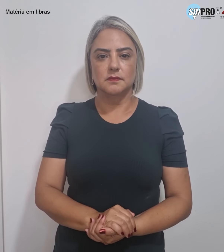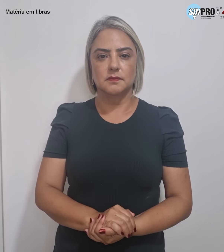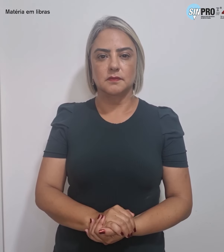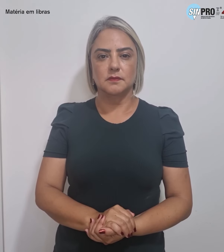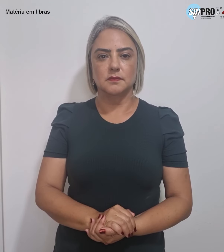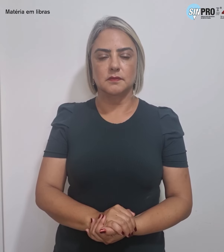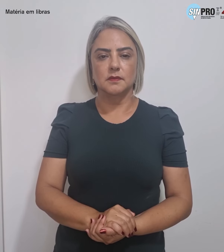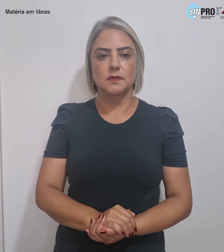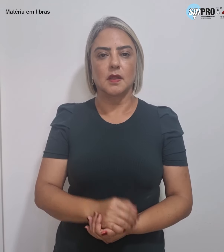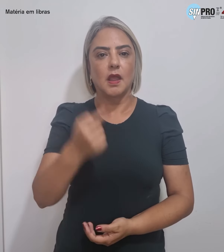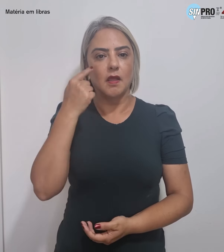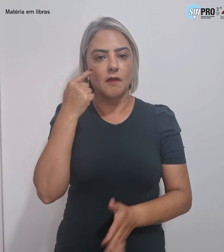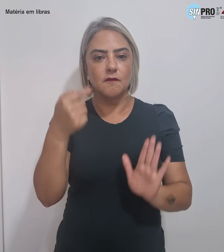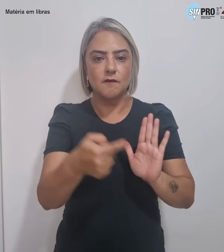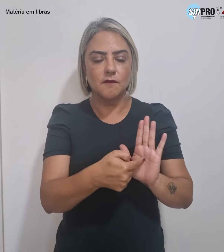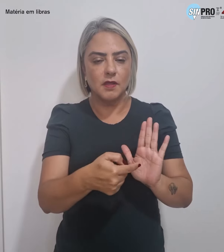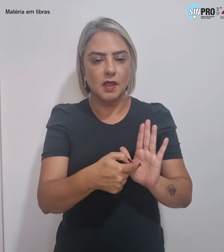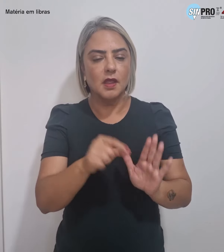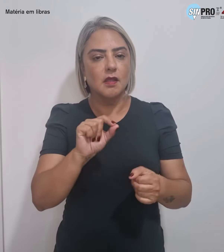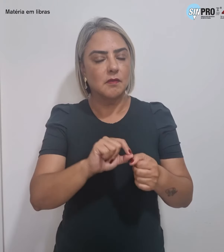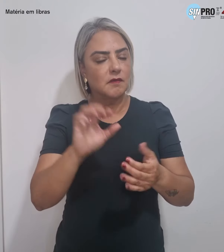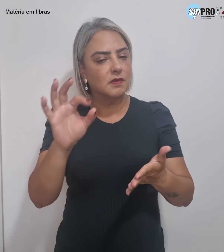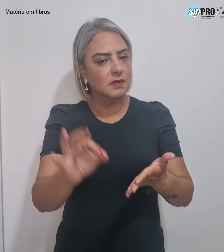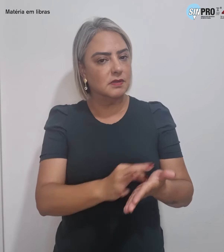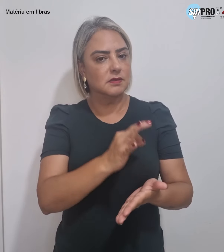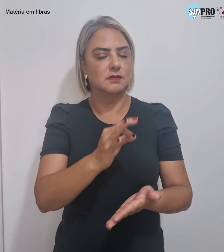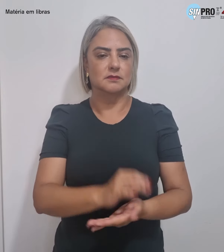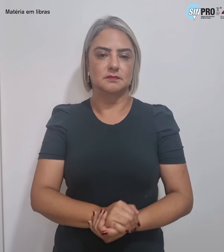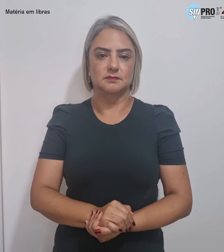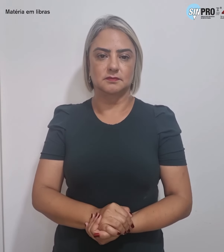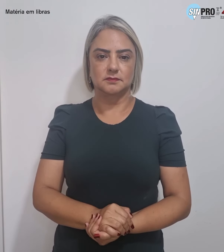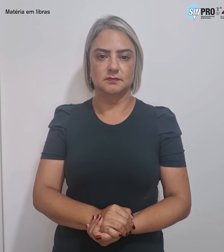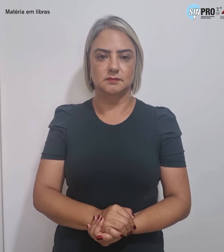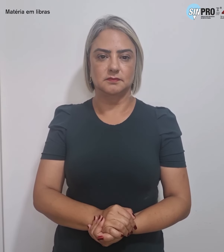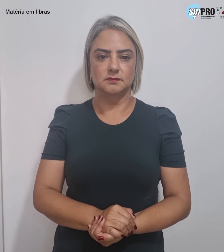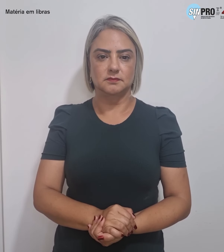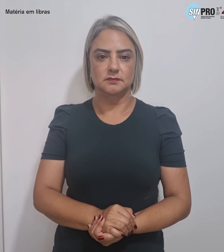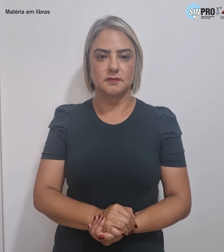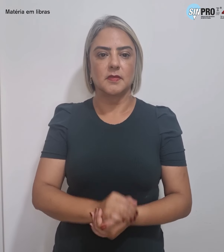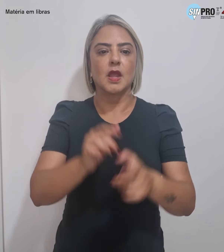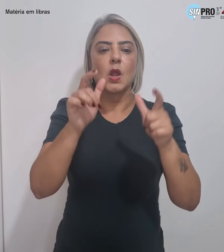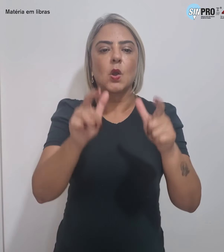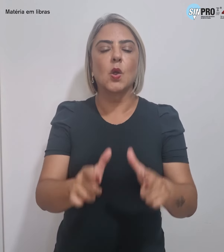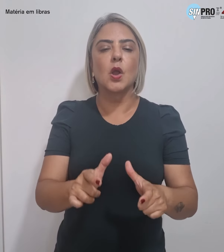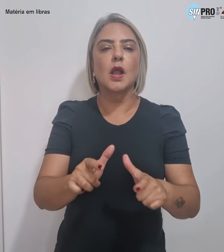Clique aqui para fazer a sua inscrição. Locais de atuação